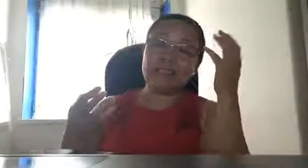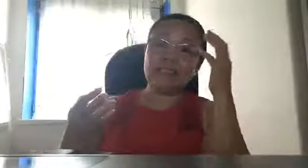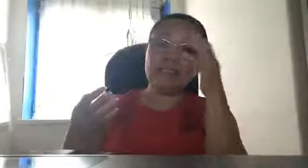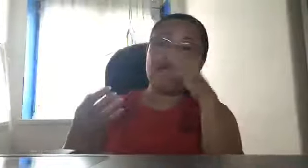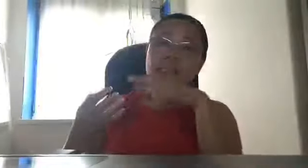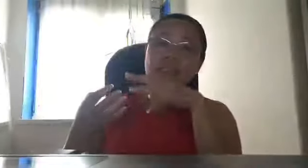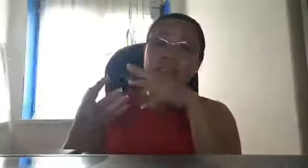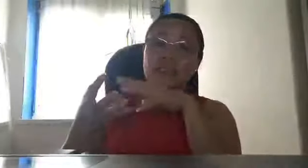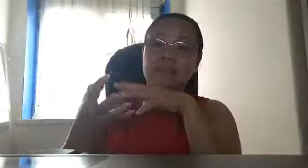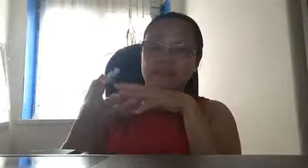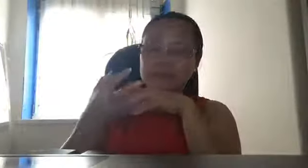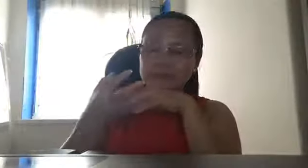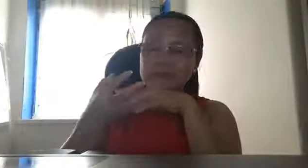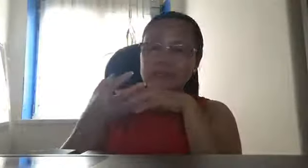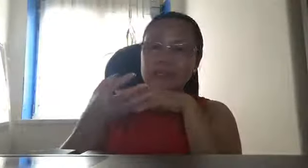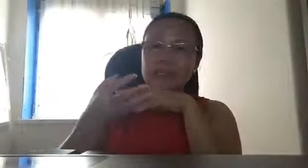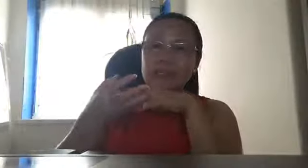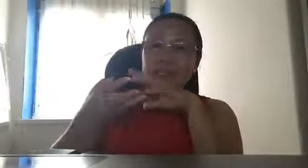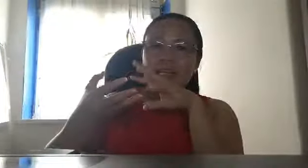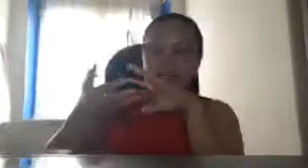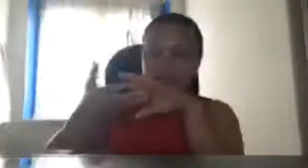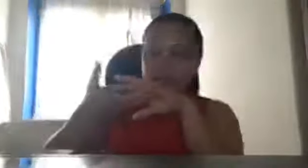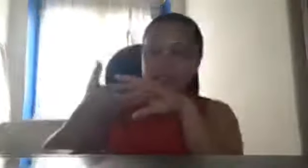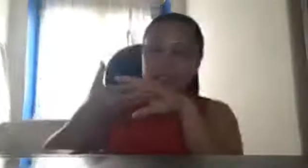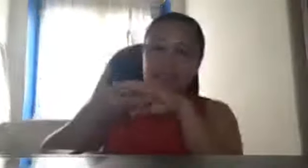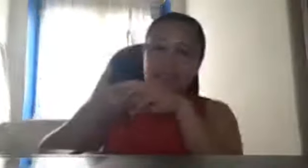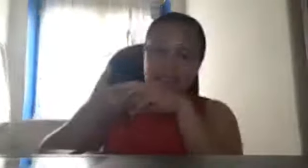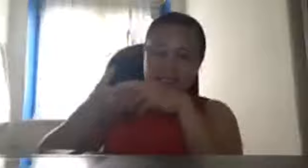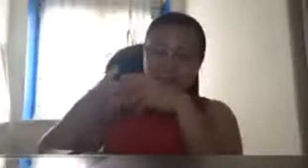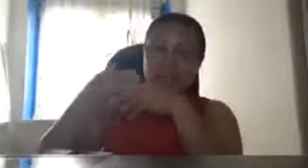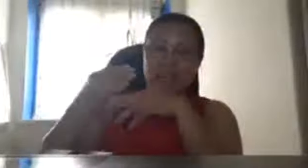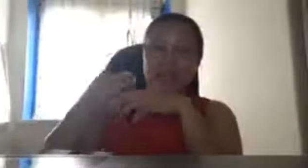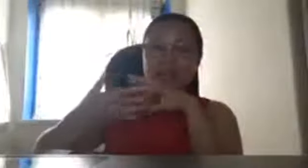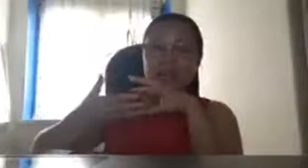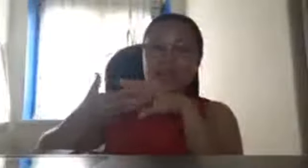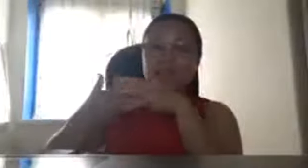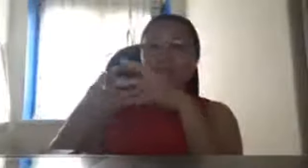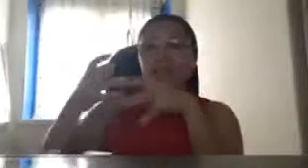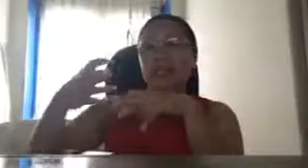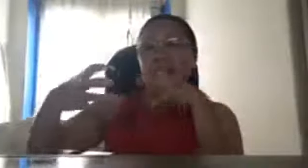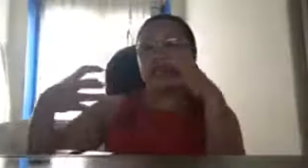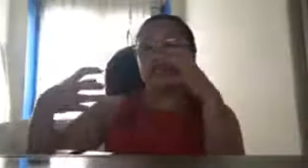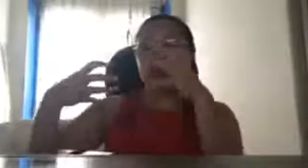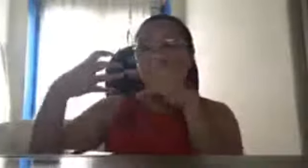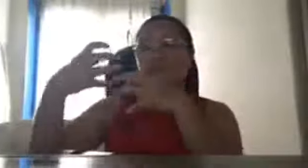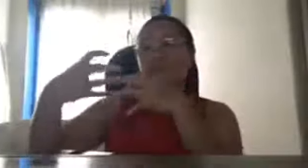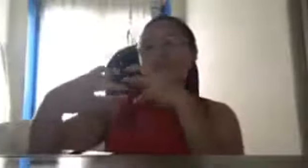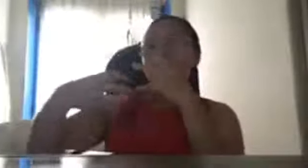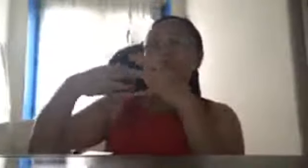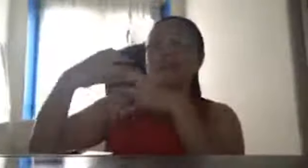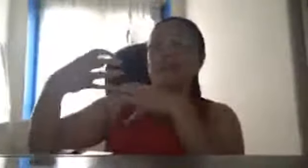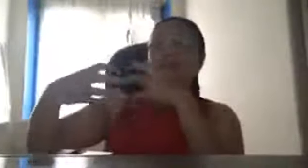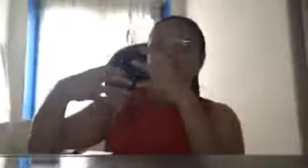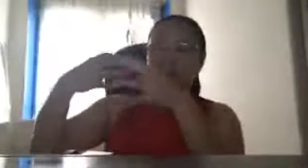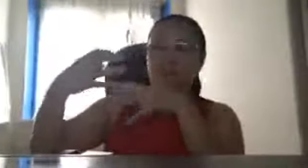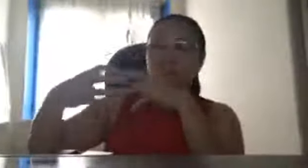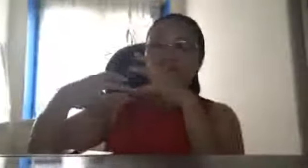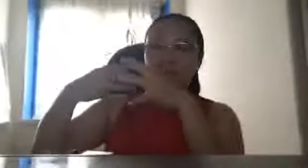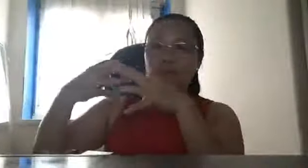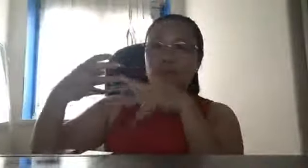yan dahil kaya nila sinasabi sa akin na milita kailangan minsan sasabihin mo